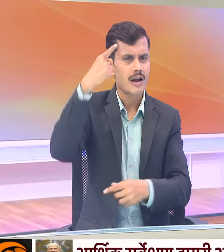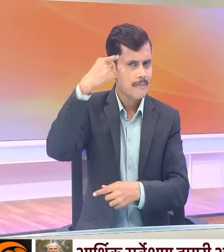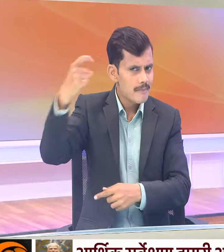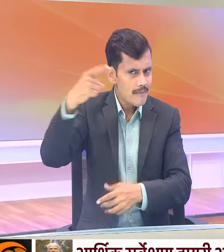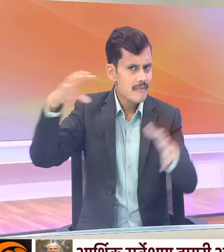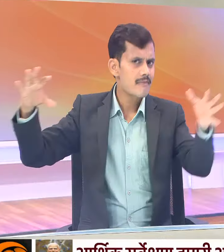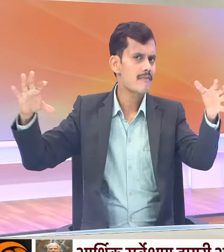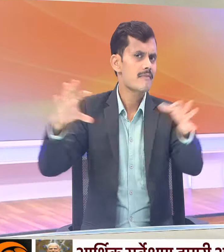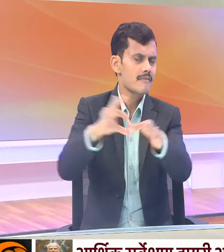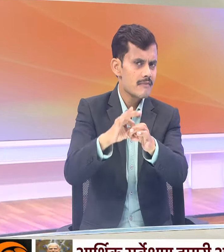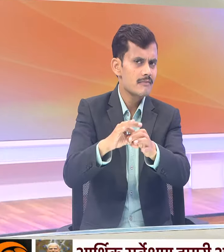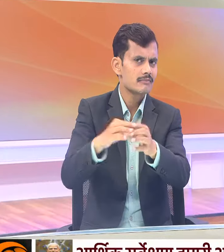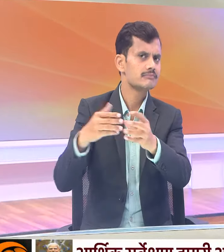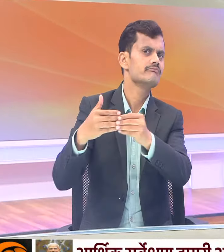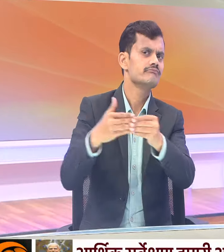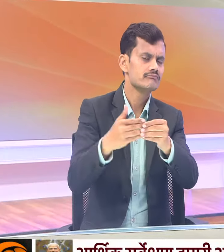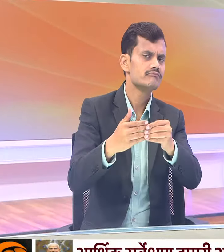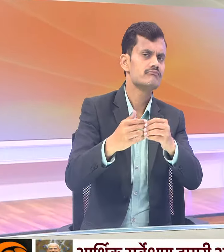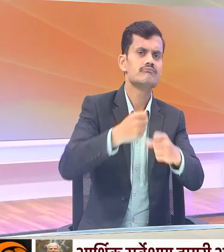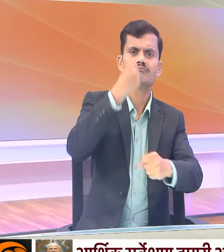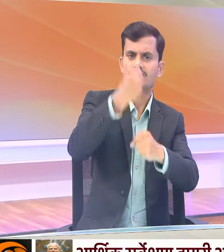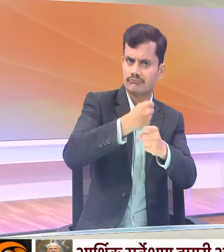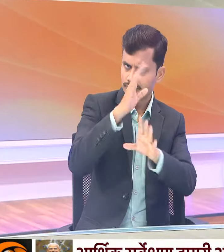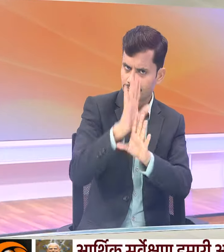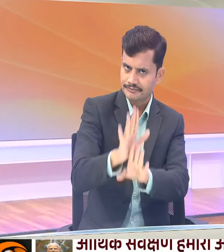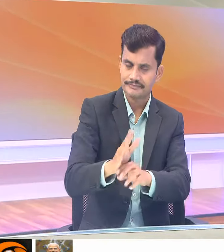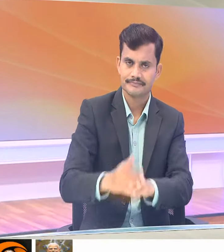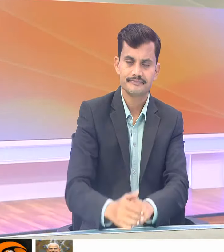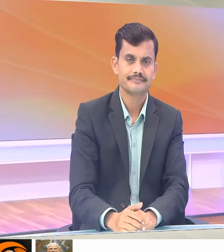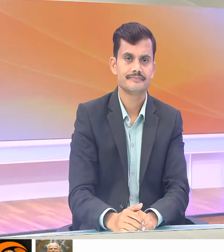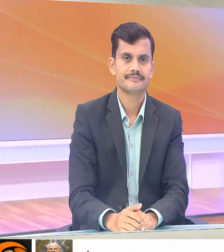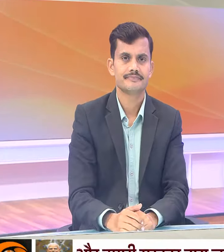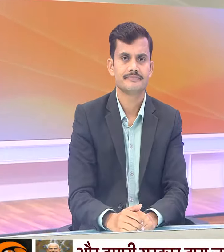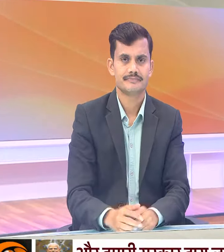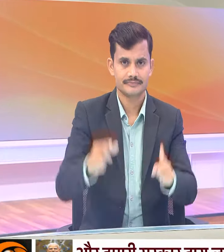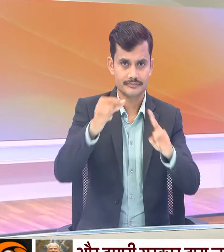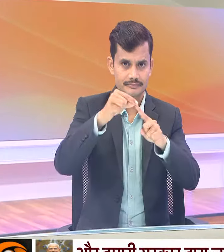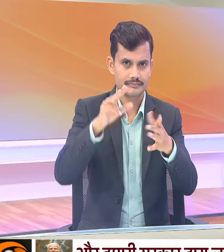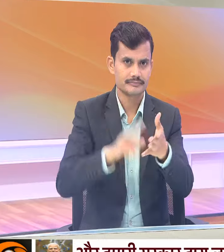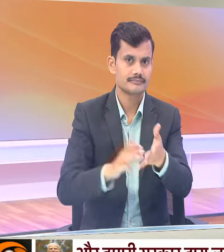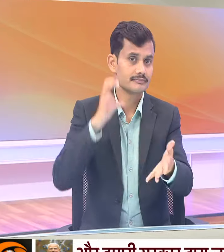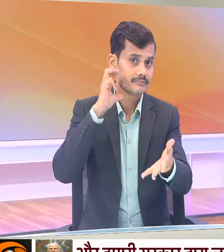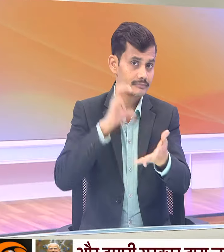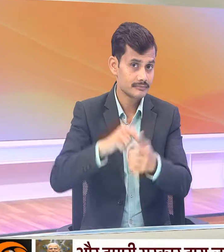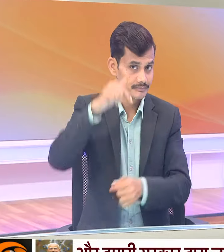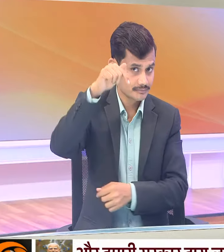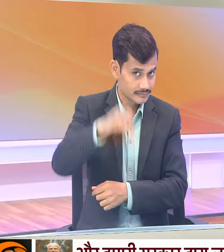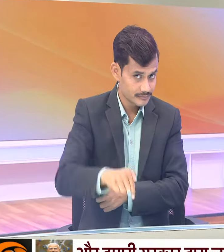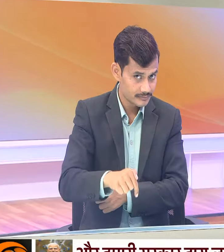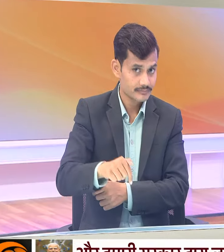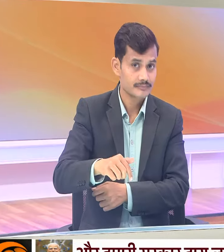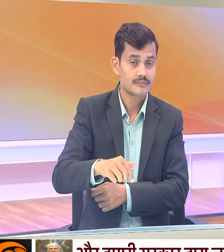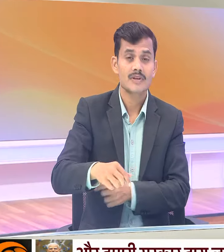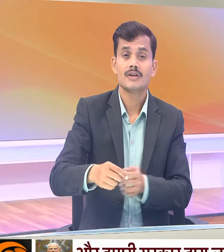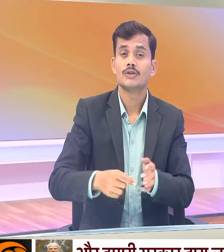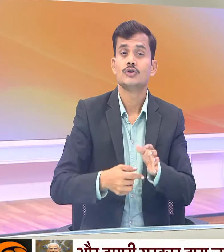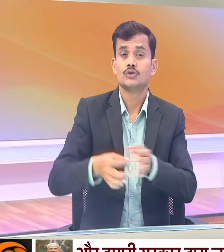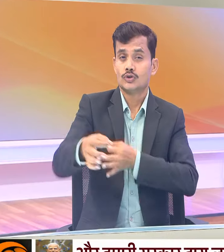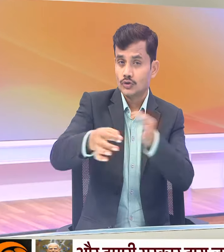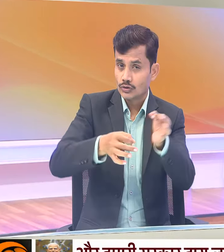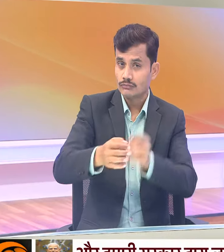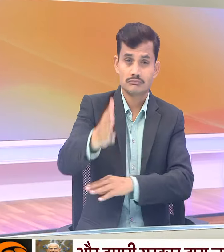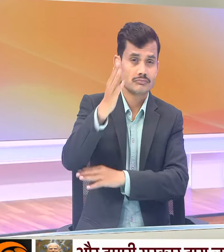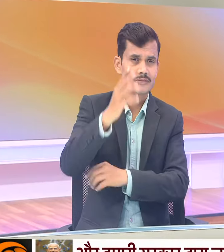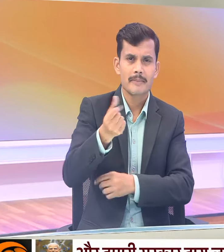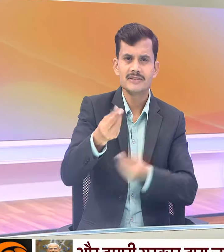हमें आगे बढ़ाना होगा। और प्रधार मंत्री नरें द्रबोधी ने आज पेश किये गए